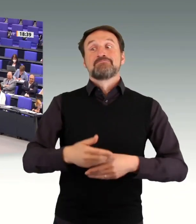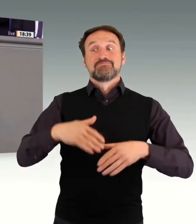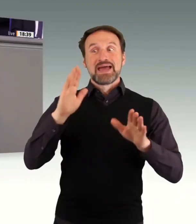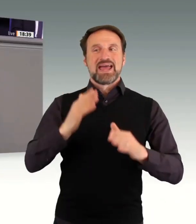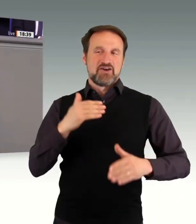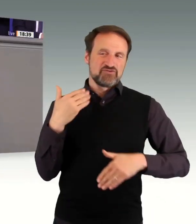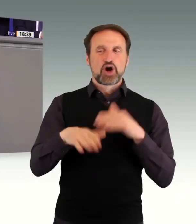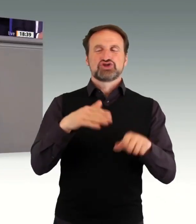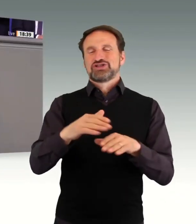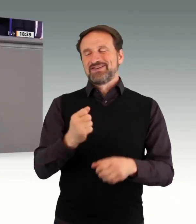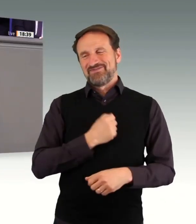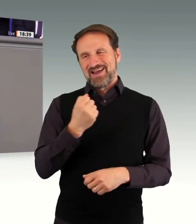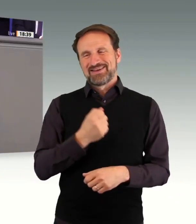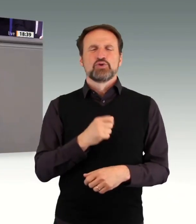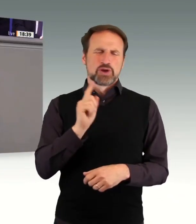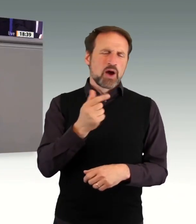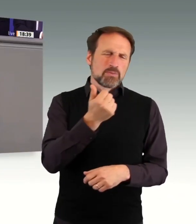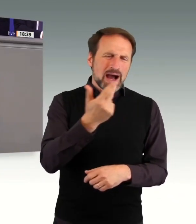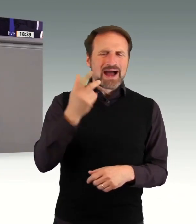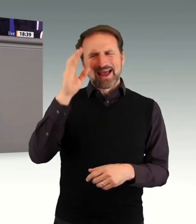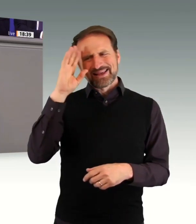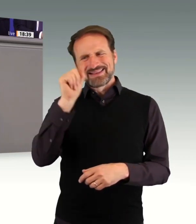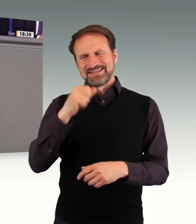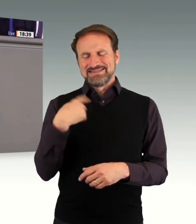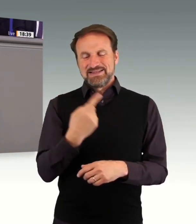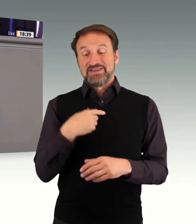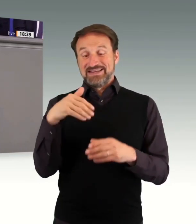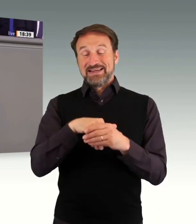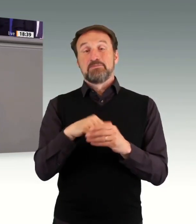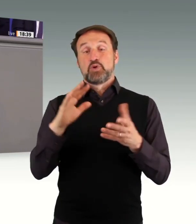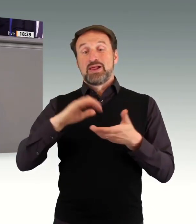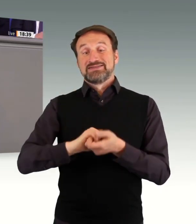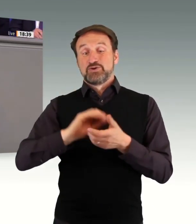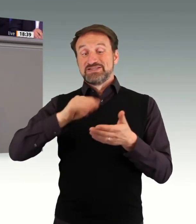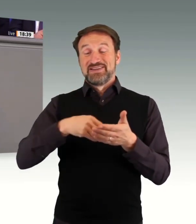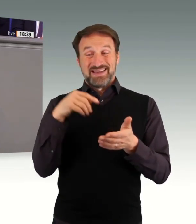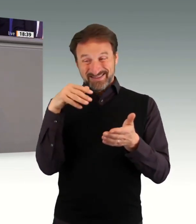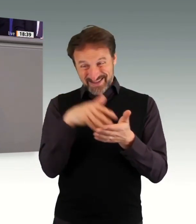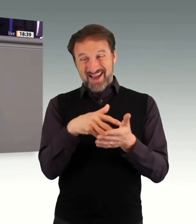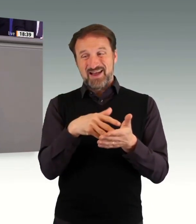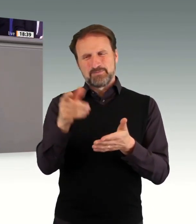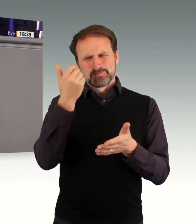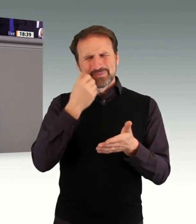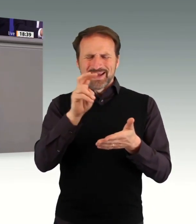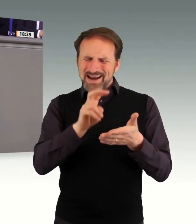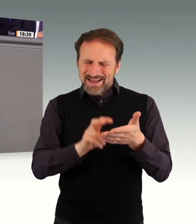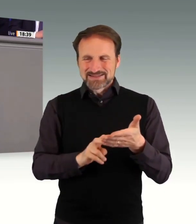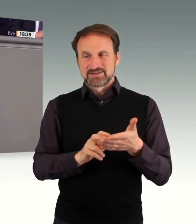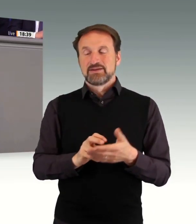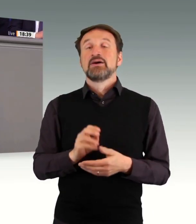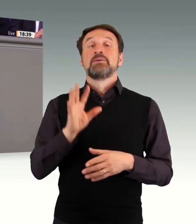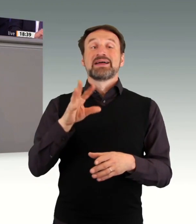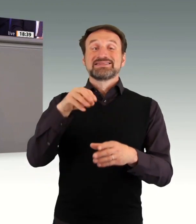auch im Koalitionsvertrag noch mal ausgeführt haben. Wir werden die Mittel des Partizipationsfonds erhöhen und